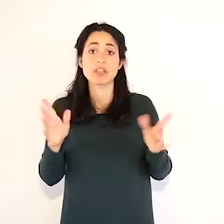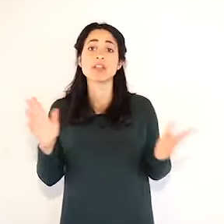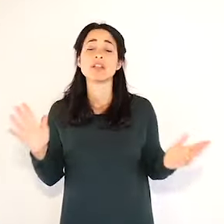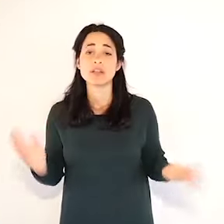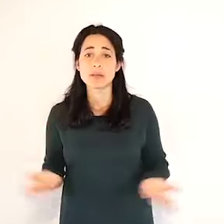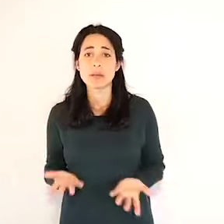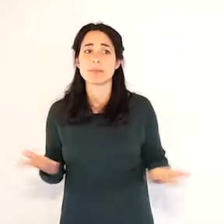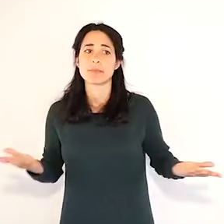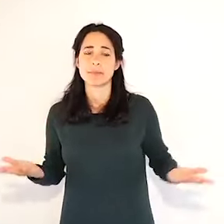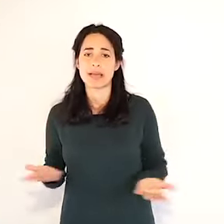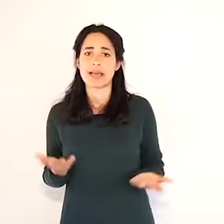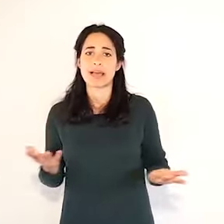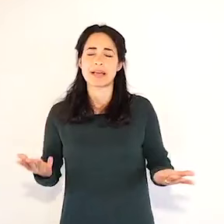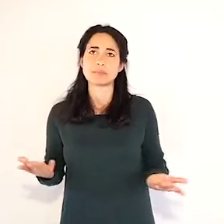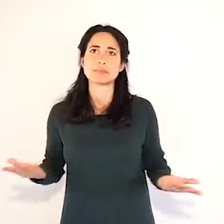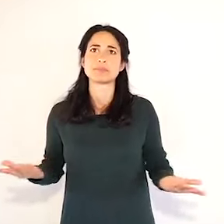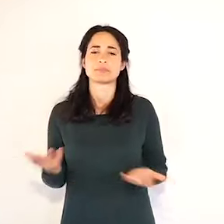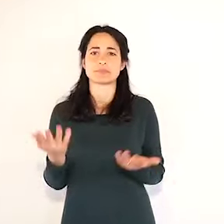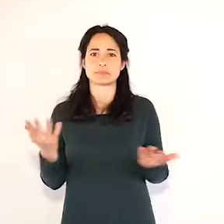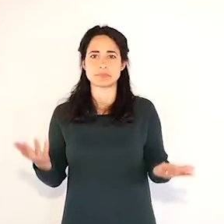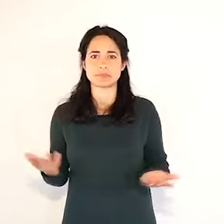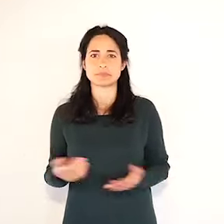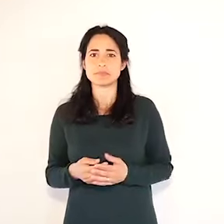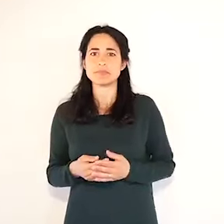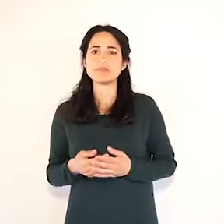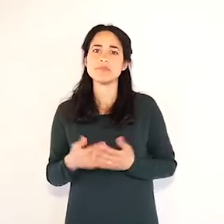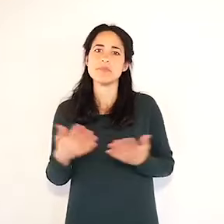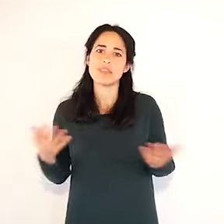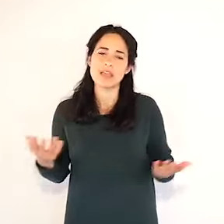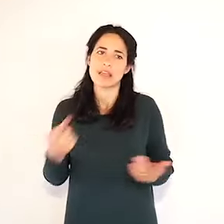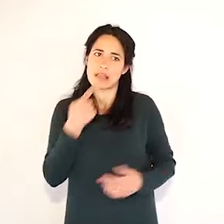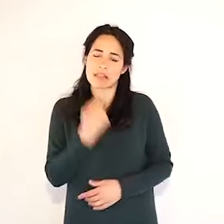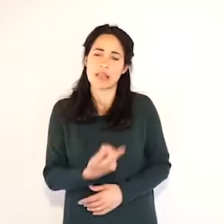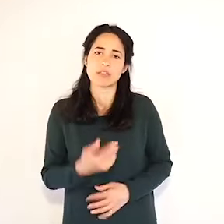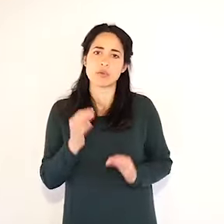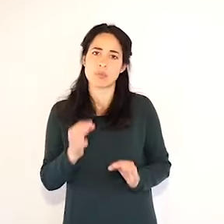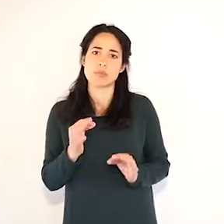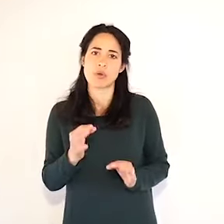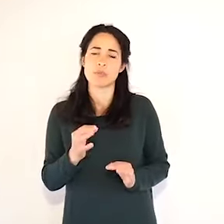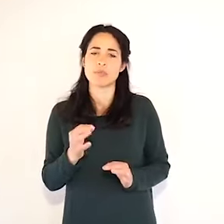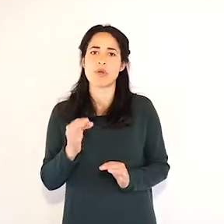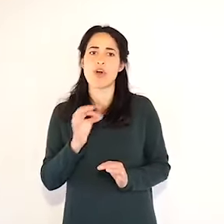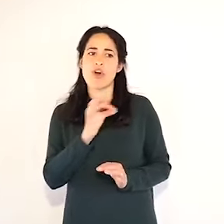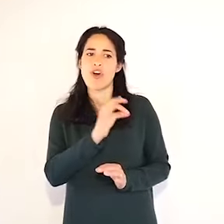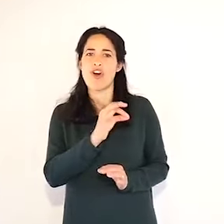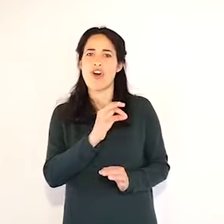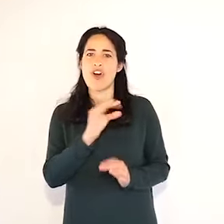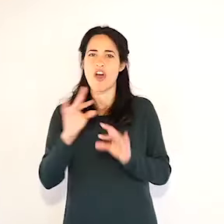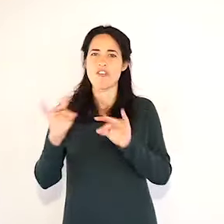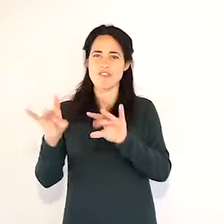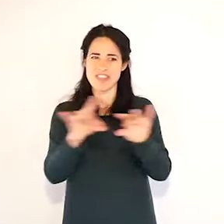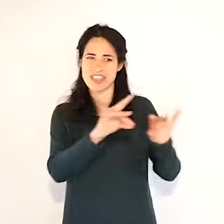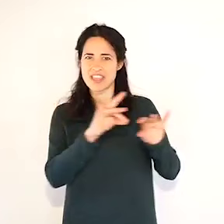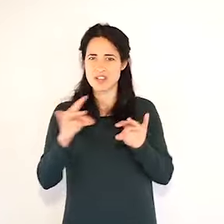'altro. certo che per questo virus, come ho spiegato spesso, anche quando è soltanto sospetto, la